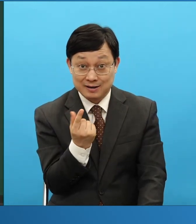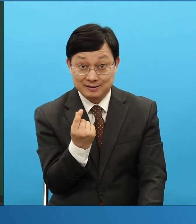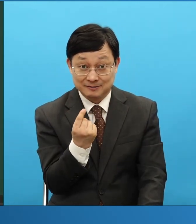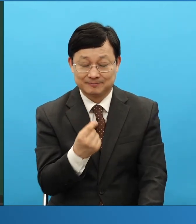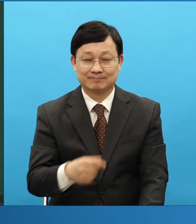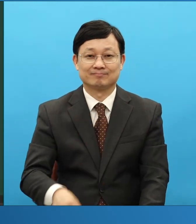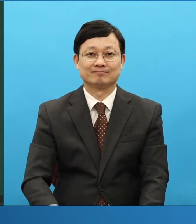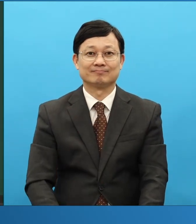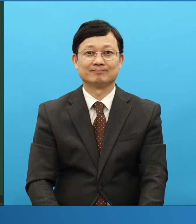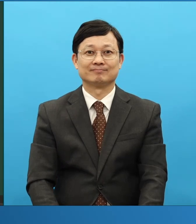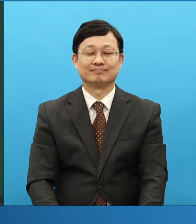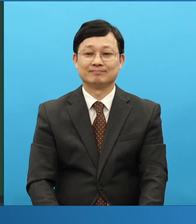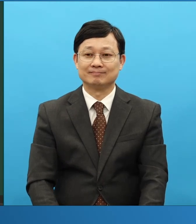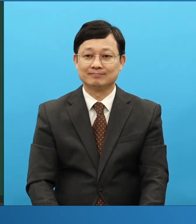그걸 보고 여정을 안 합니까